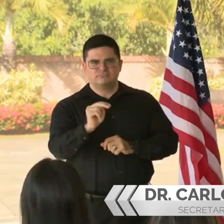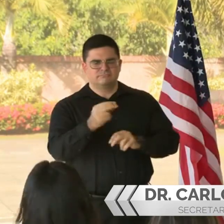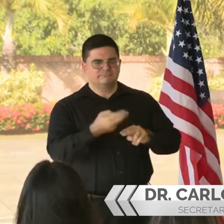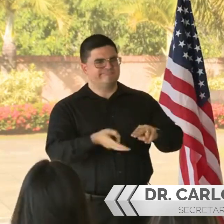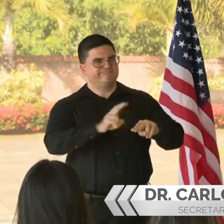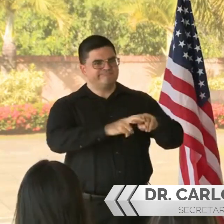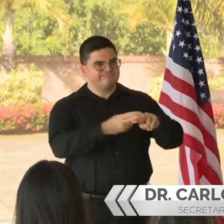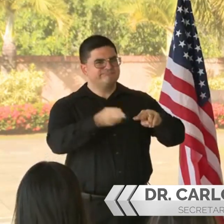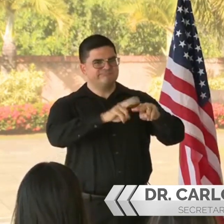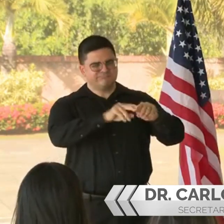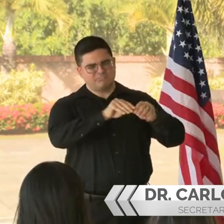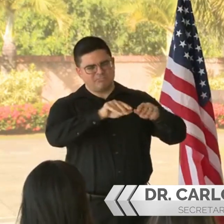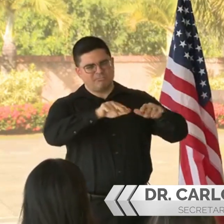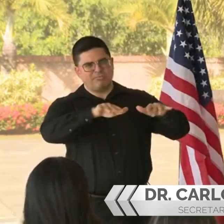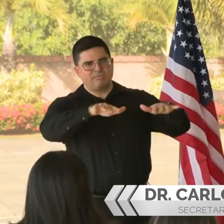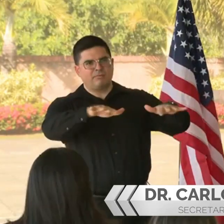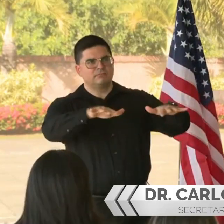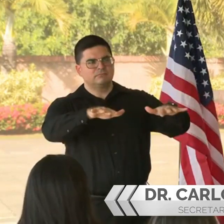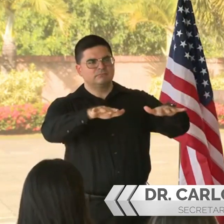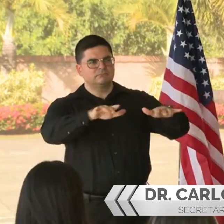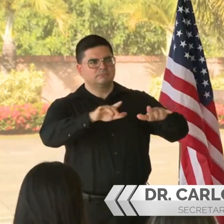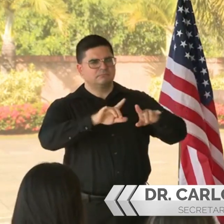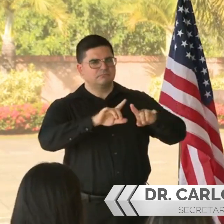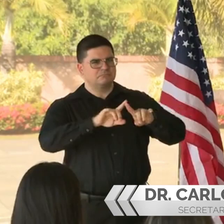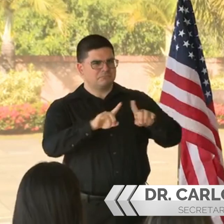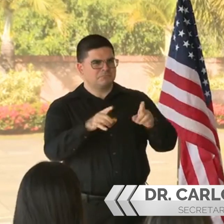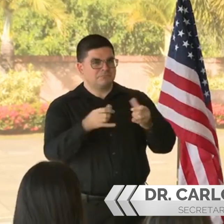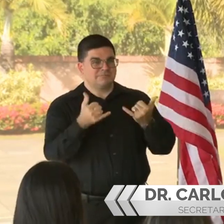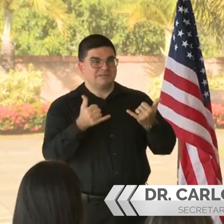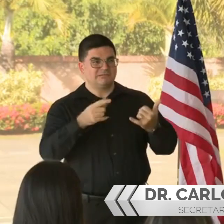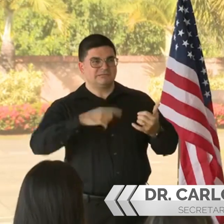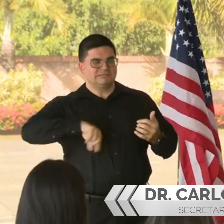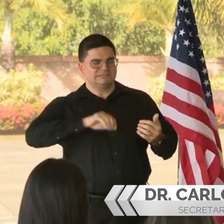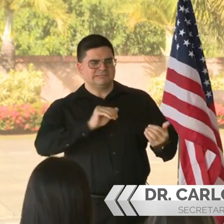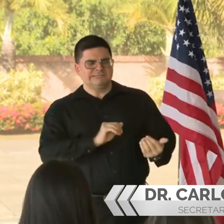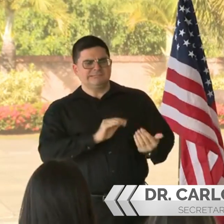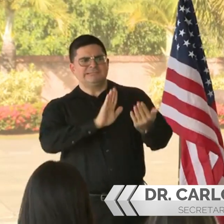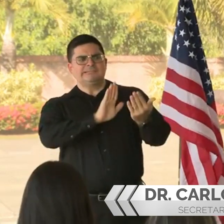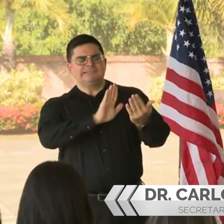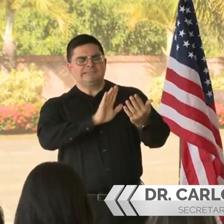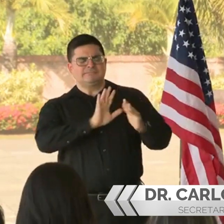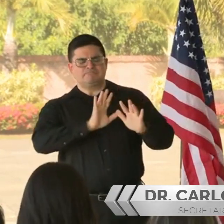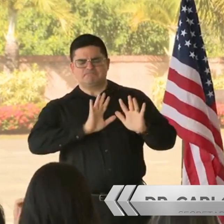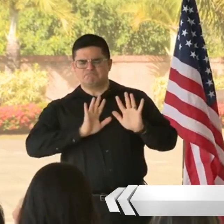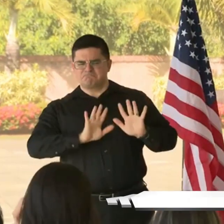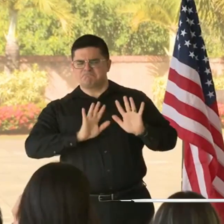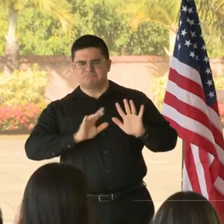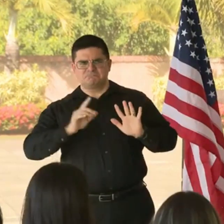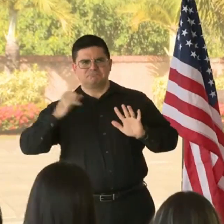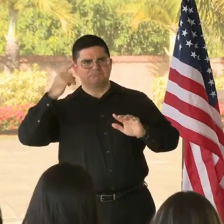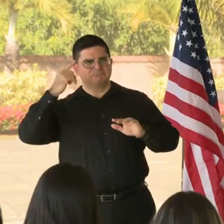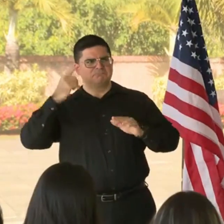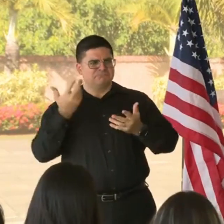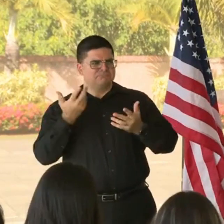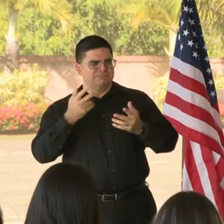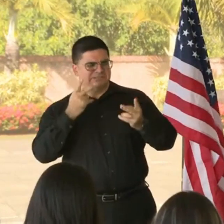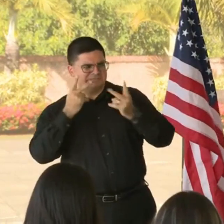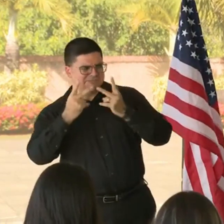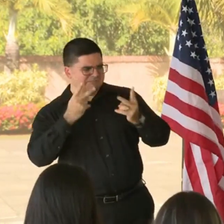pacientes de COVID-19 personal destinado a estas unidades así como un censo de empleados